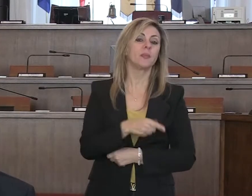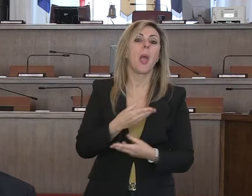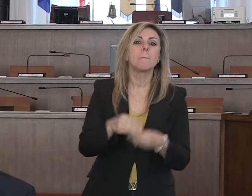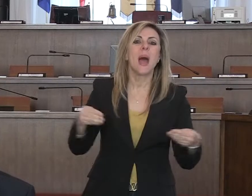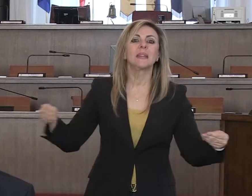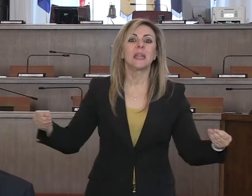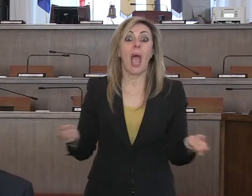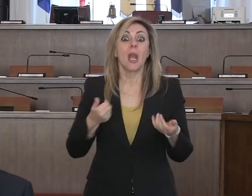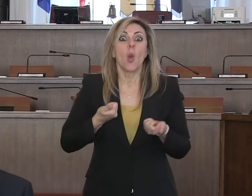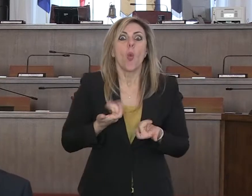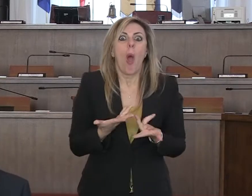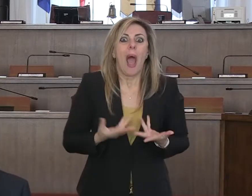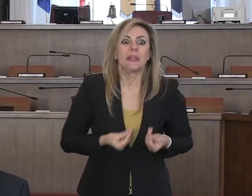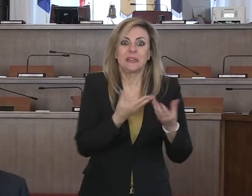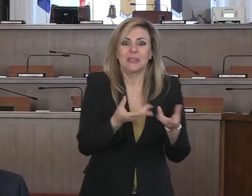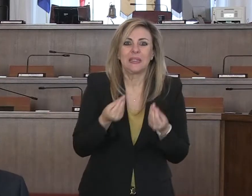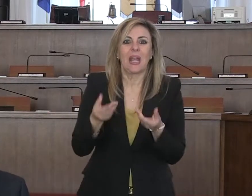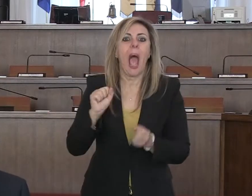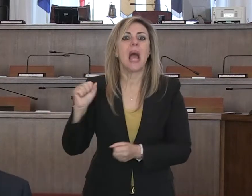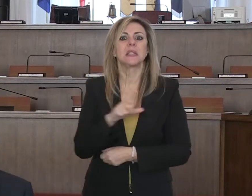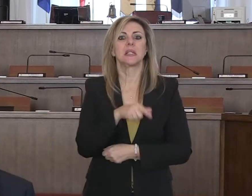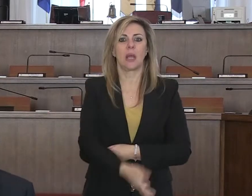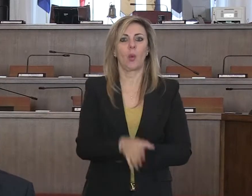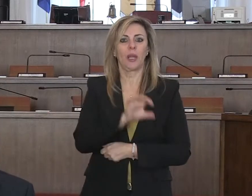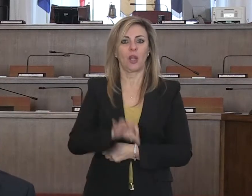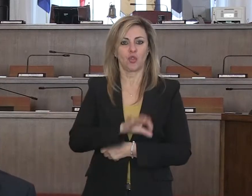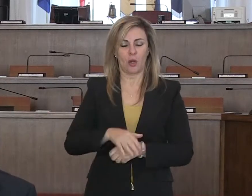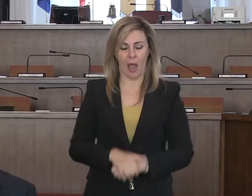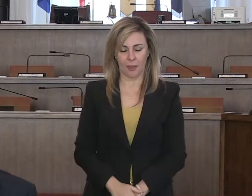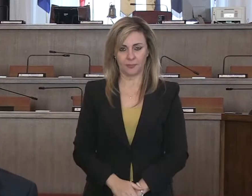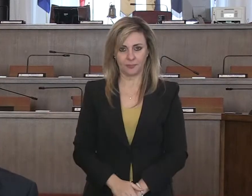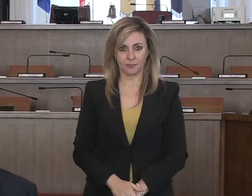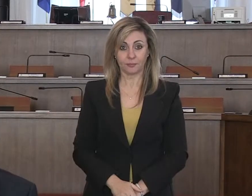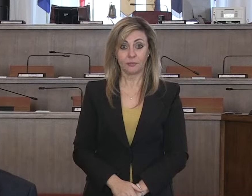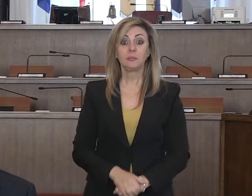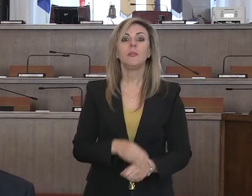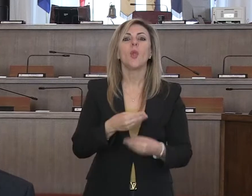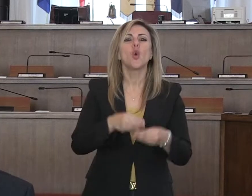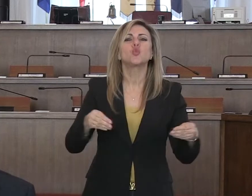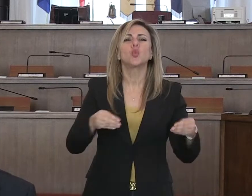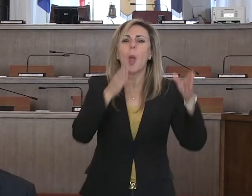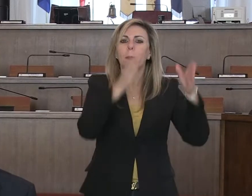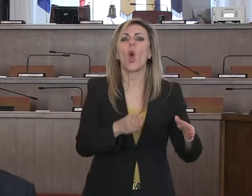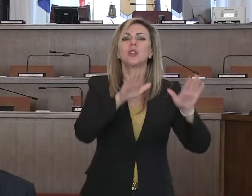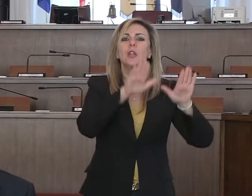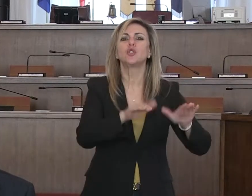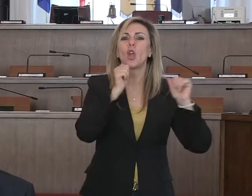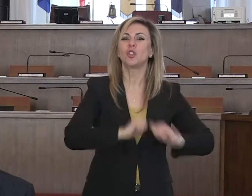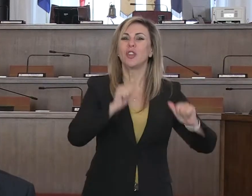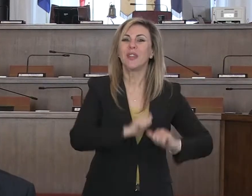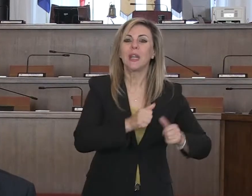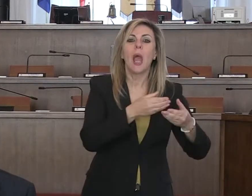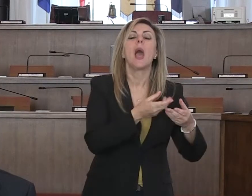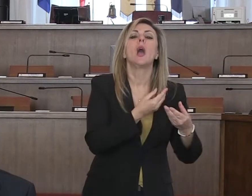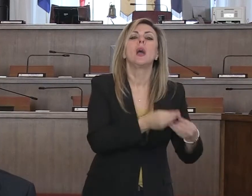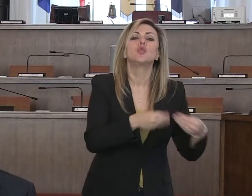distribuito nelle nostre ASLE tramite la struttura della Protezione Civile e a seguire delle ASLE.